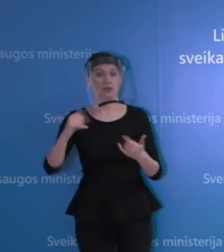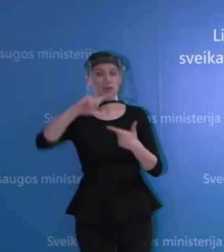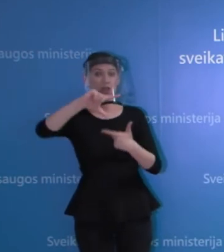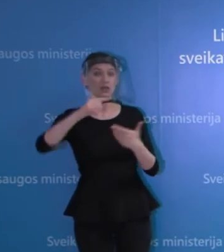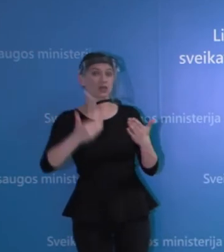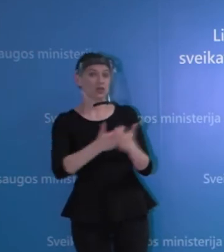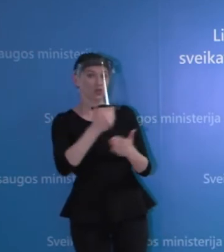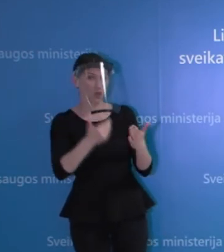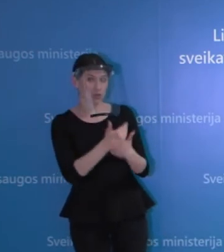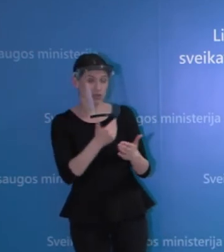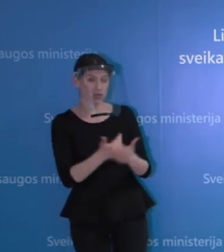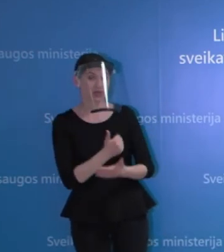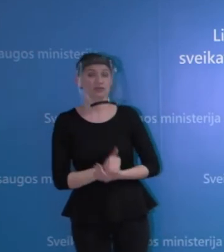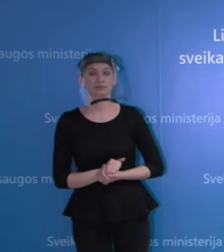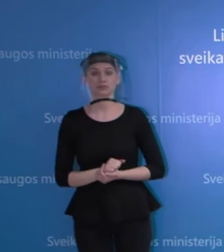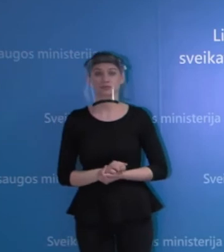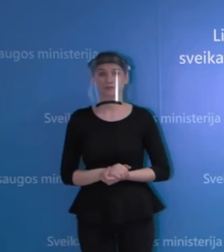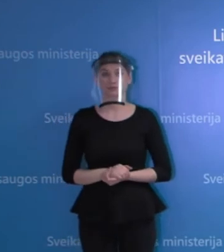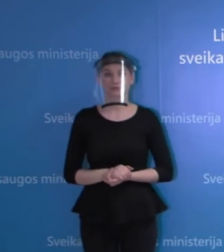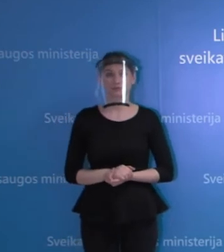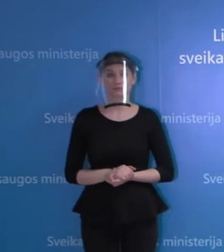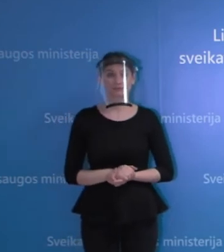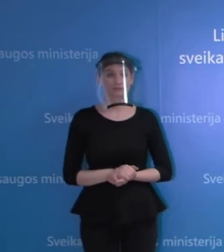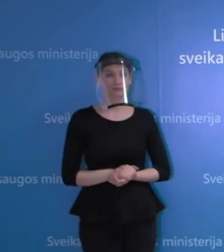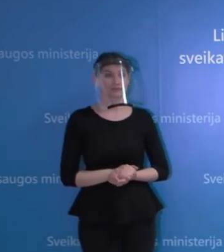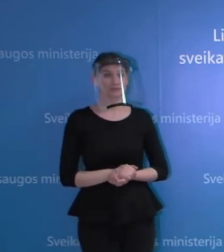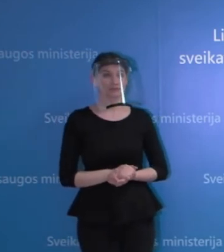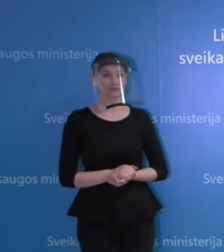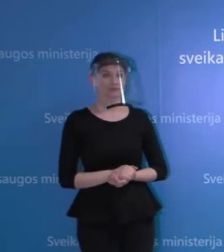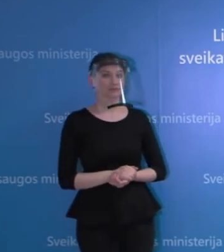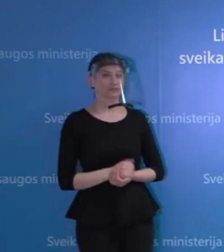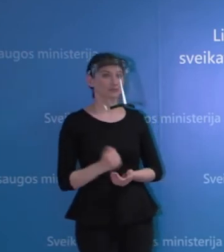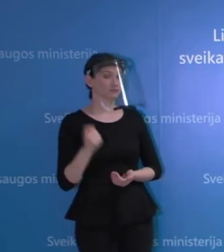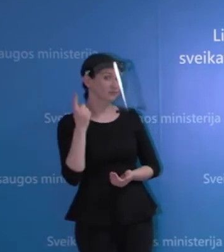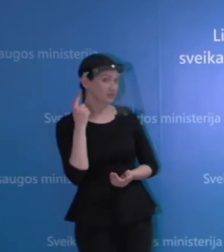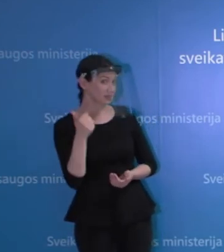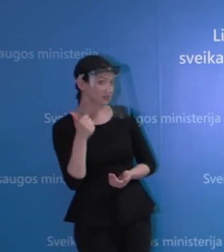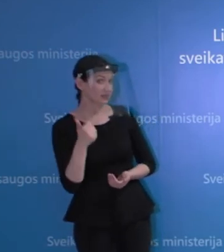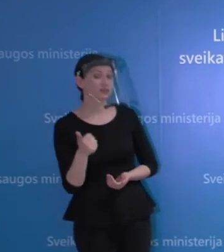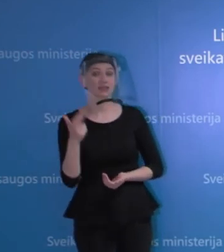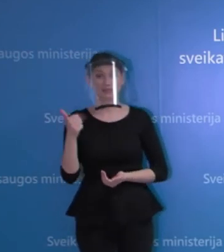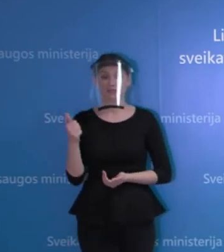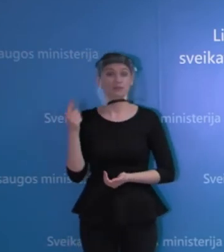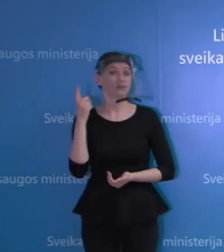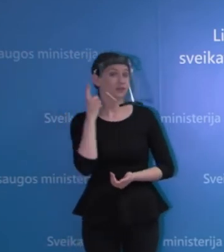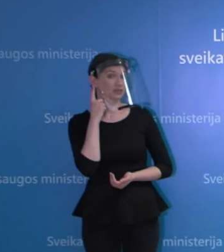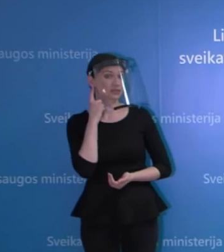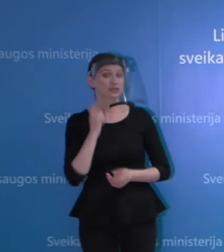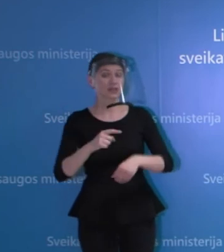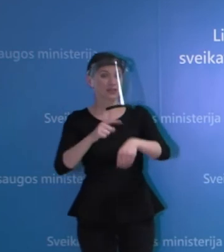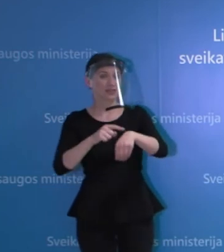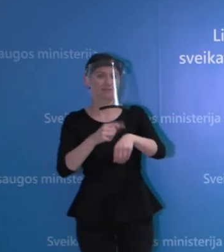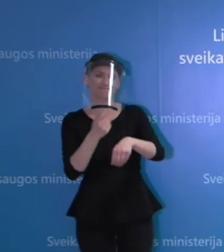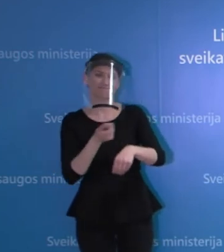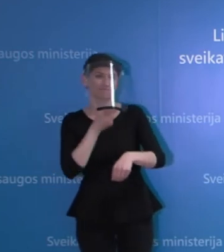naujienų tarnybos redakcijos. Sveiki. Sveiki, ar girdite? Taip, dėl laikos